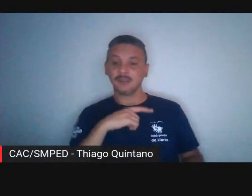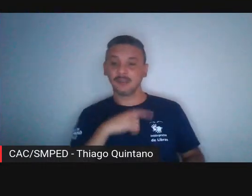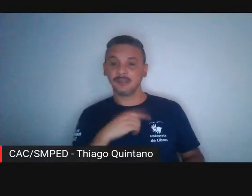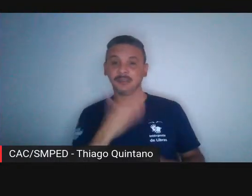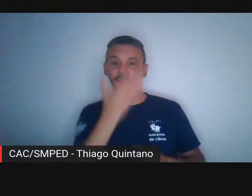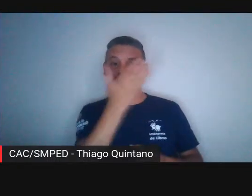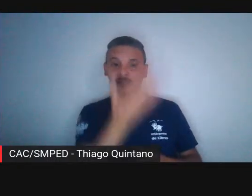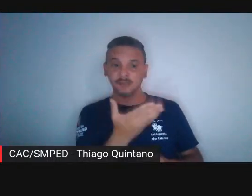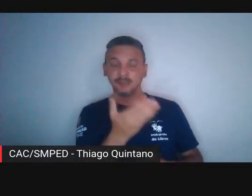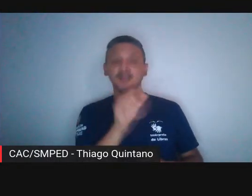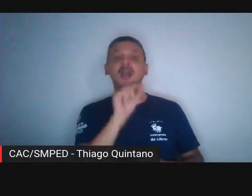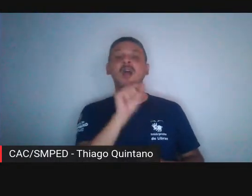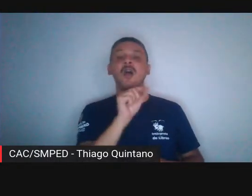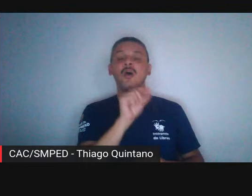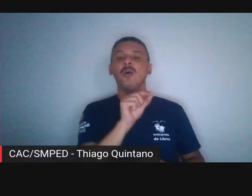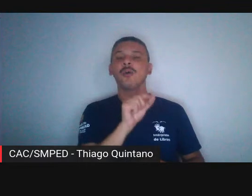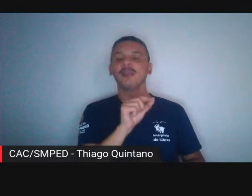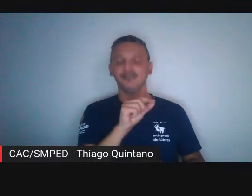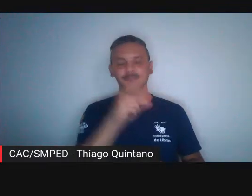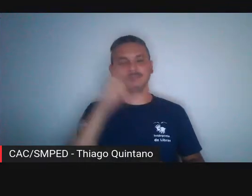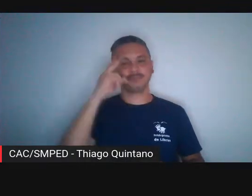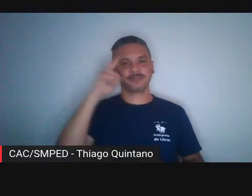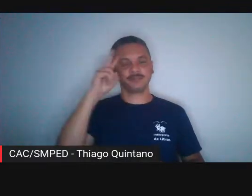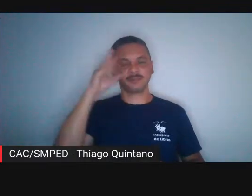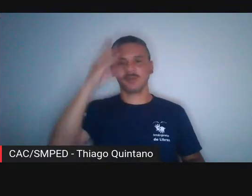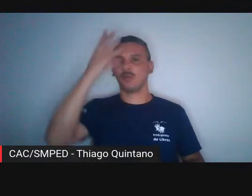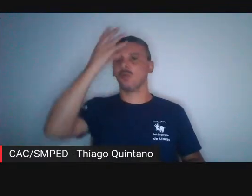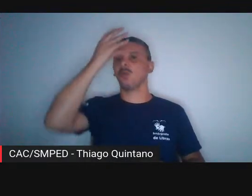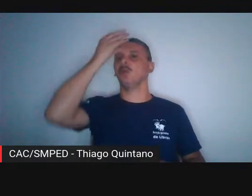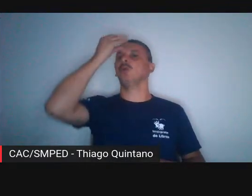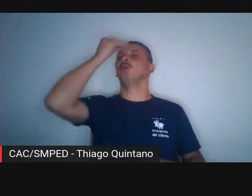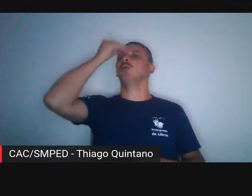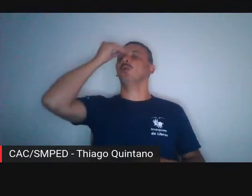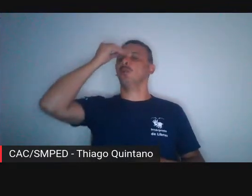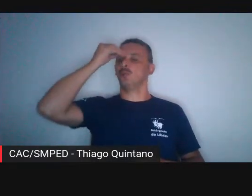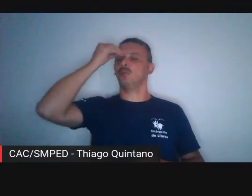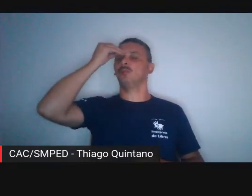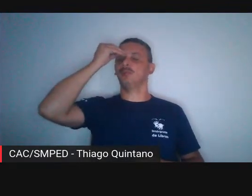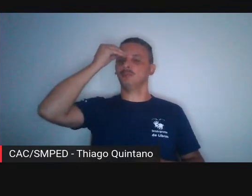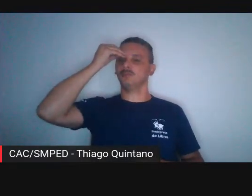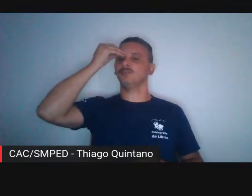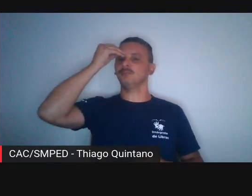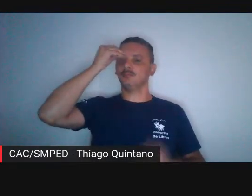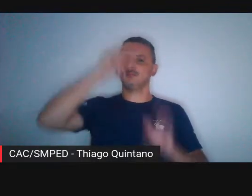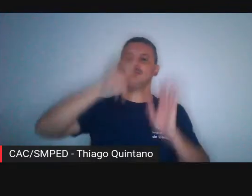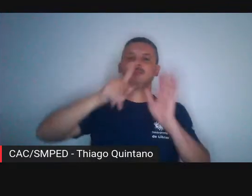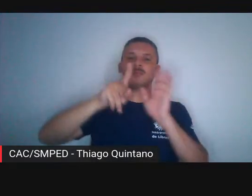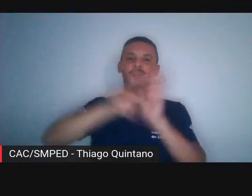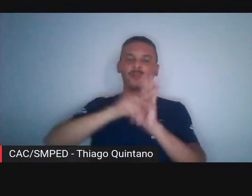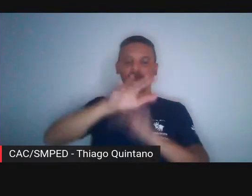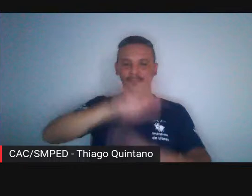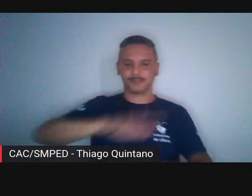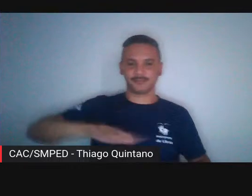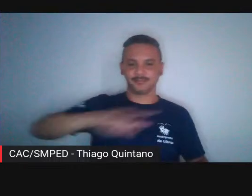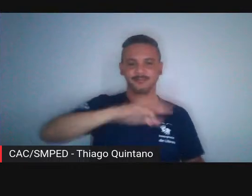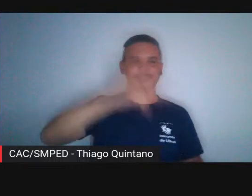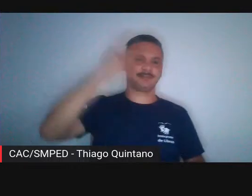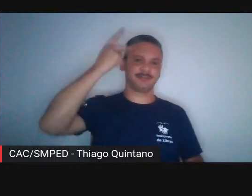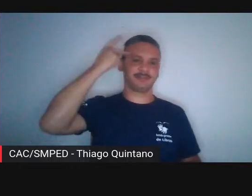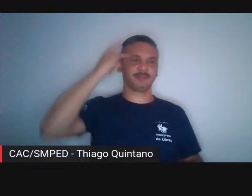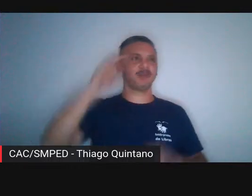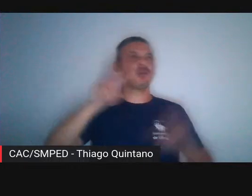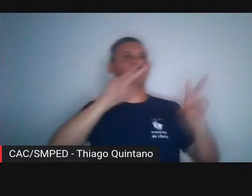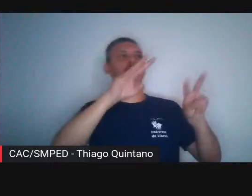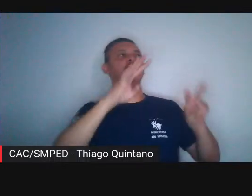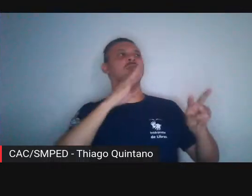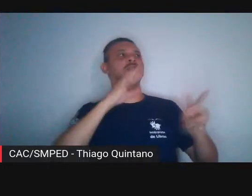símbolo icônico da metrópole de São Paulo e,